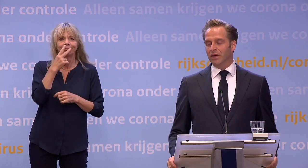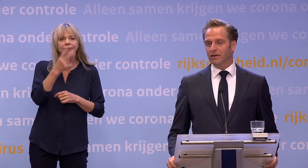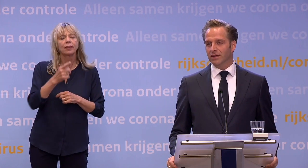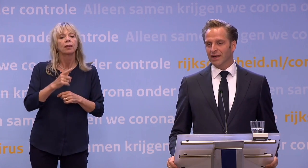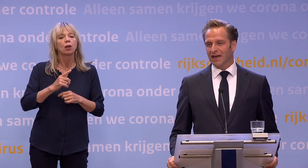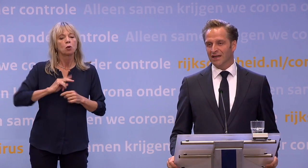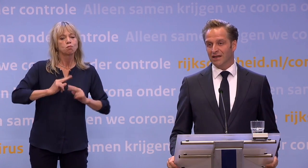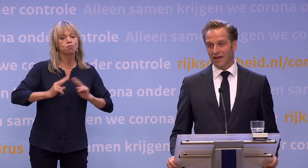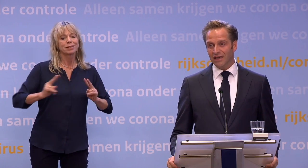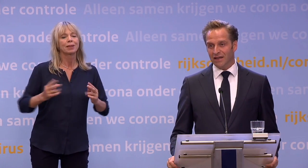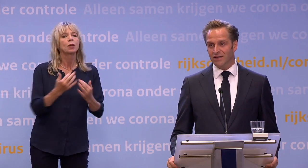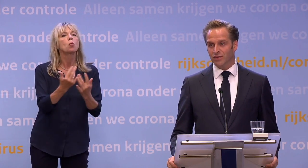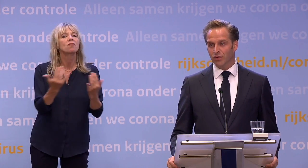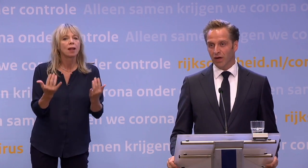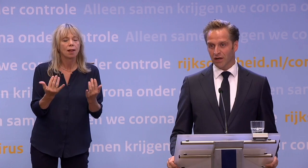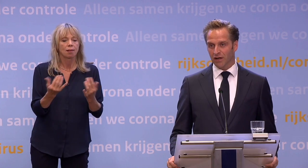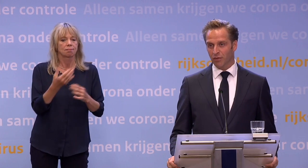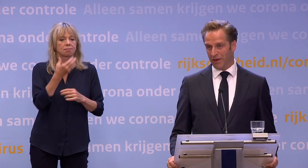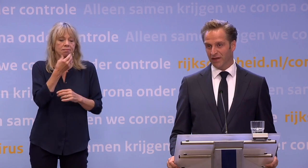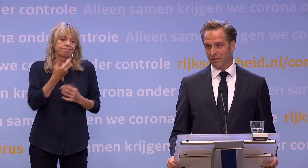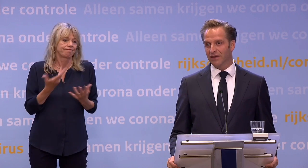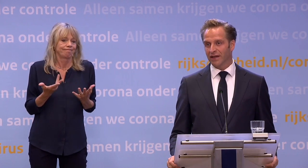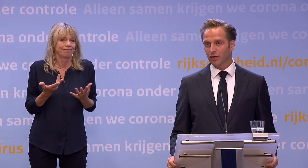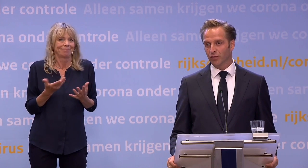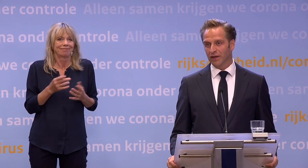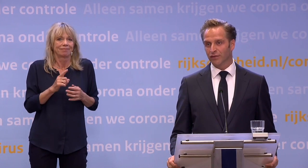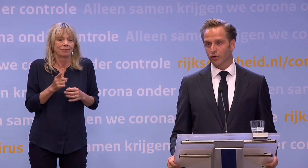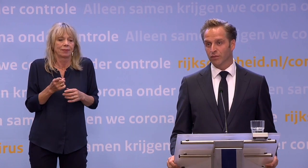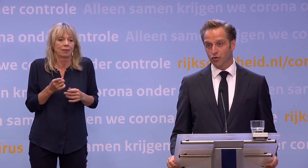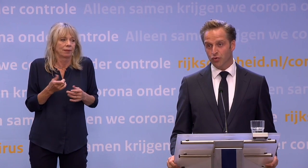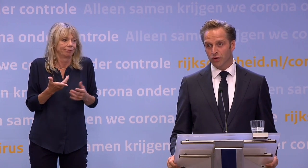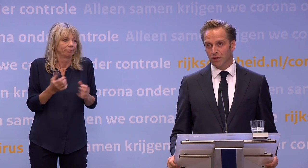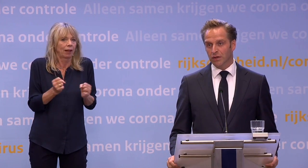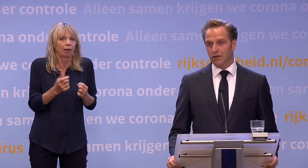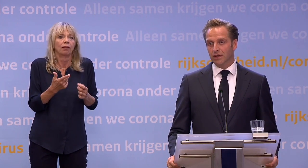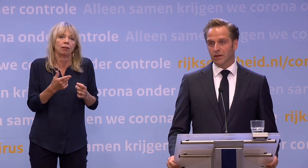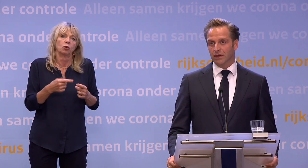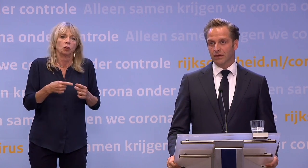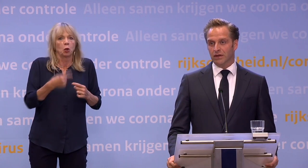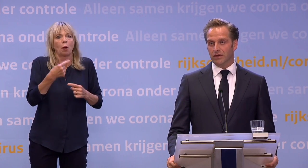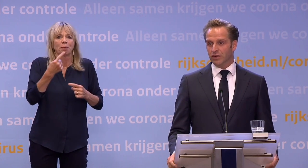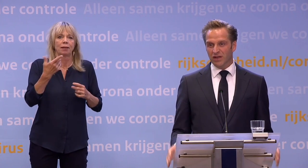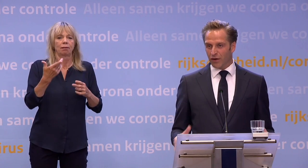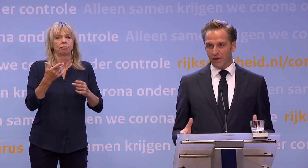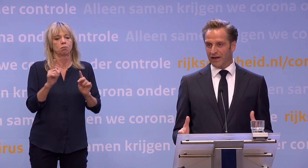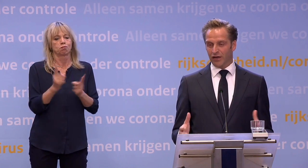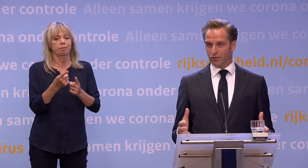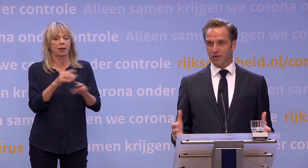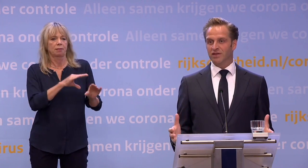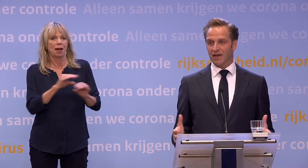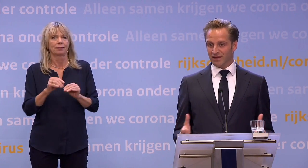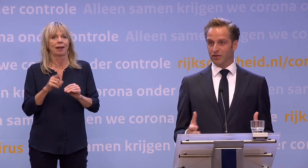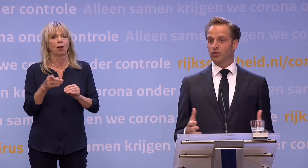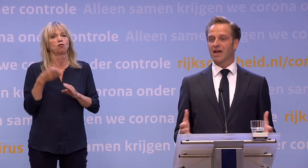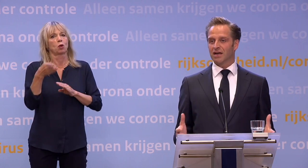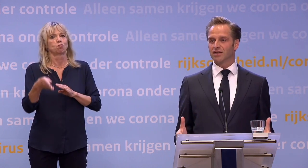op dit moment, er geen reden is... ...om langer beperkende maatregelen op te leggen voor bezoek. Die kun je niet afleiden uit de